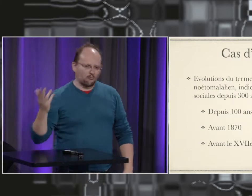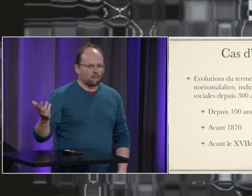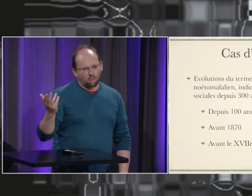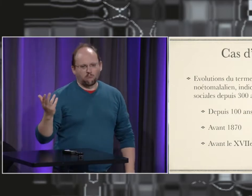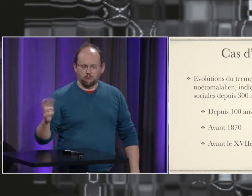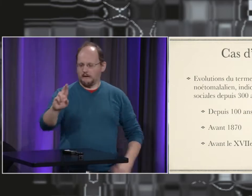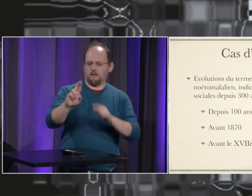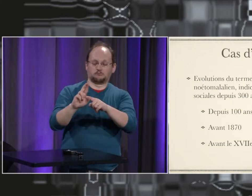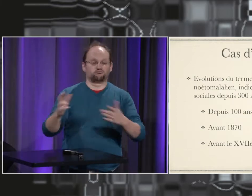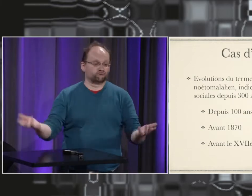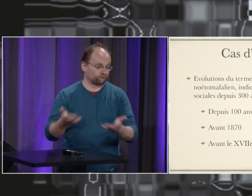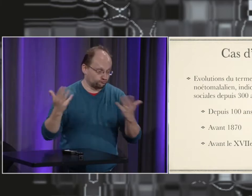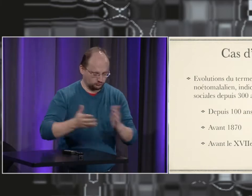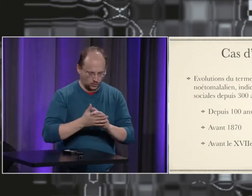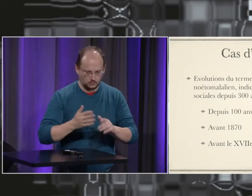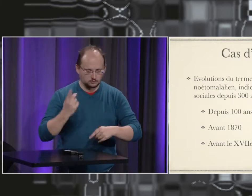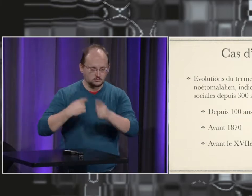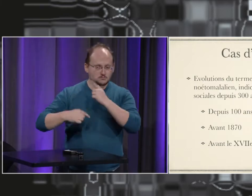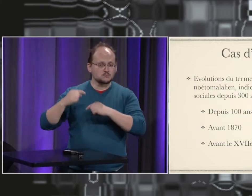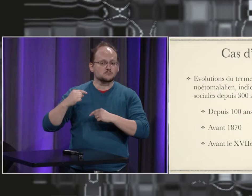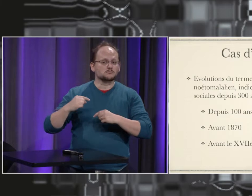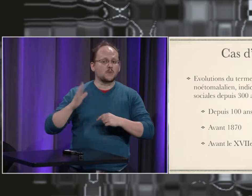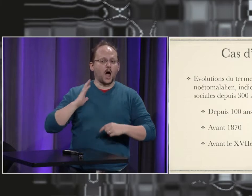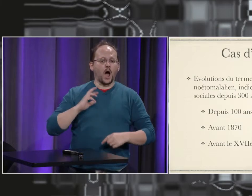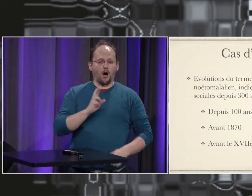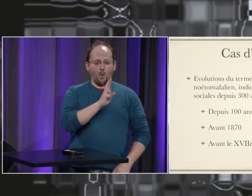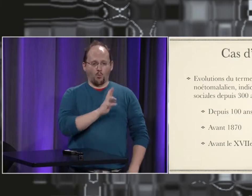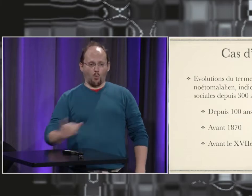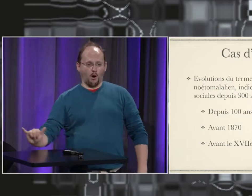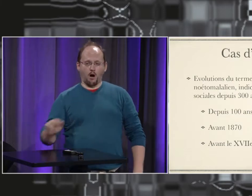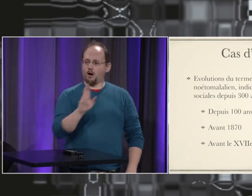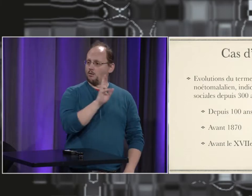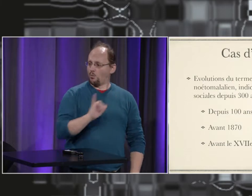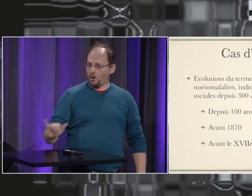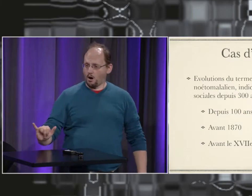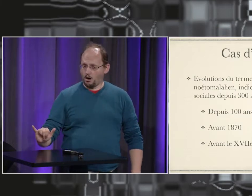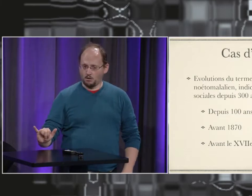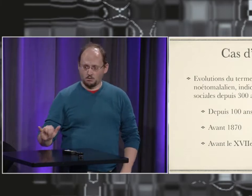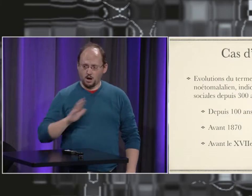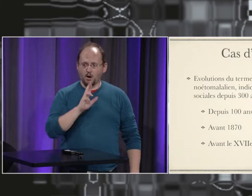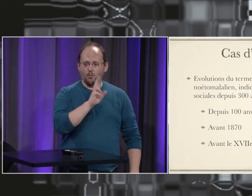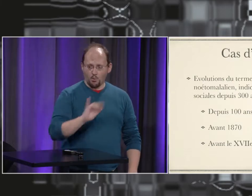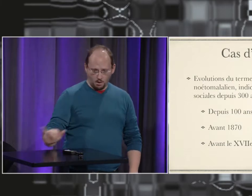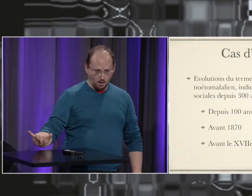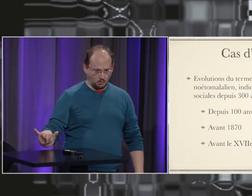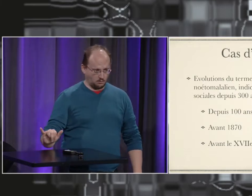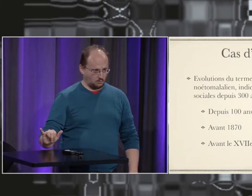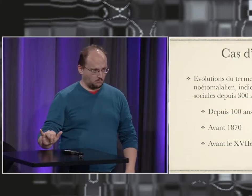bon d'accord le R première lettre du mot roi mais on peut aussi l'épeler devant soi roi